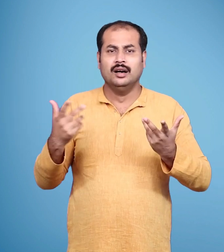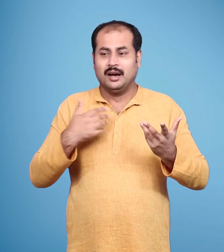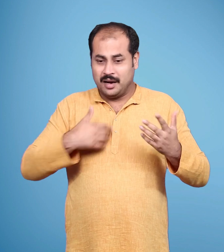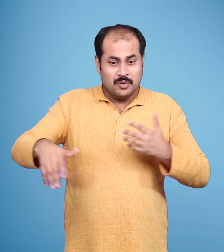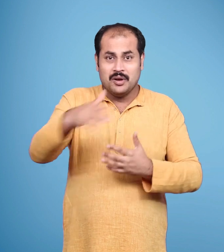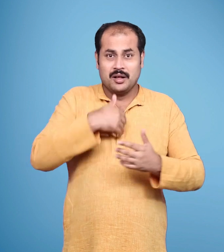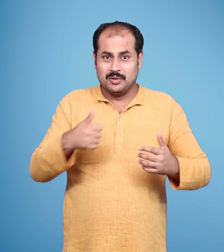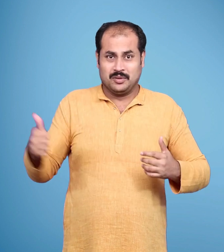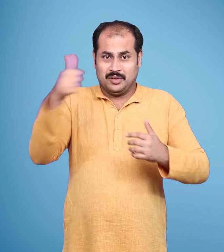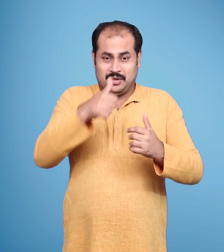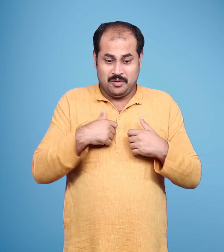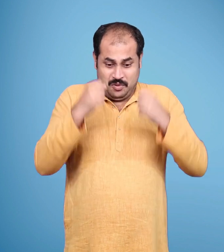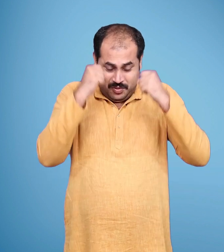नहीं चाहिए मुझे ऐसा राज्य